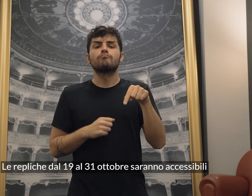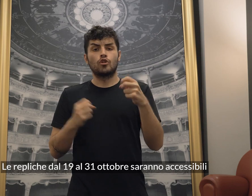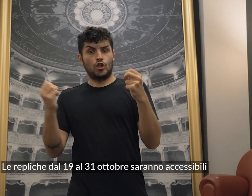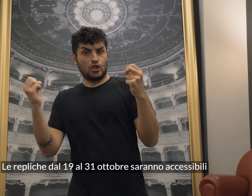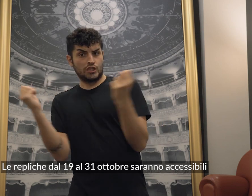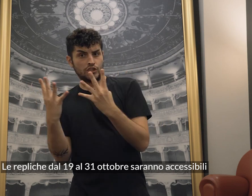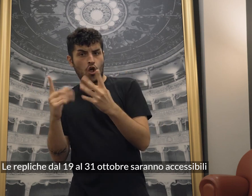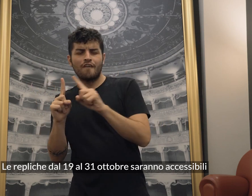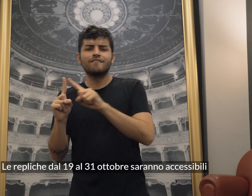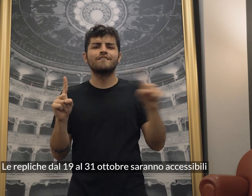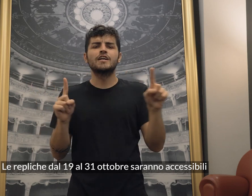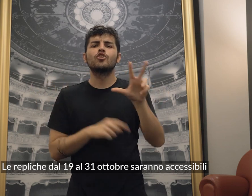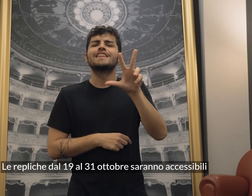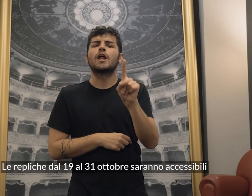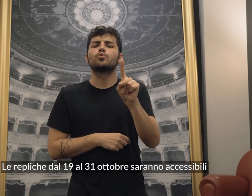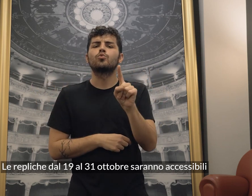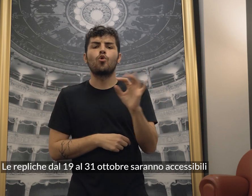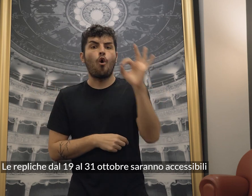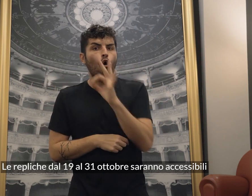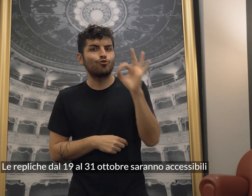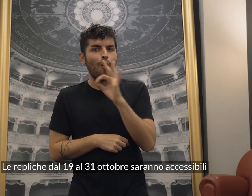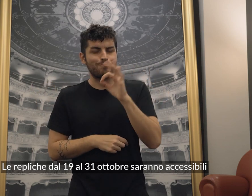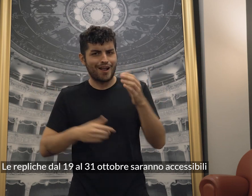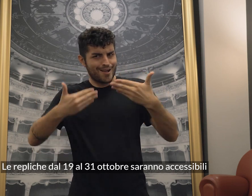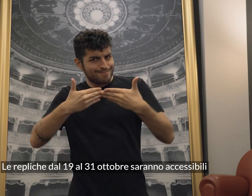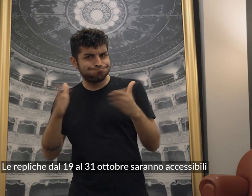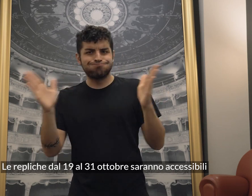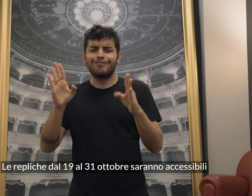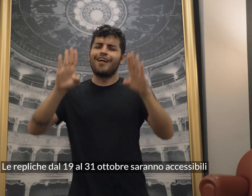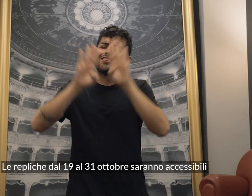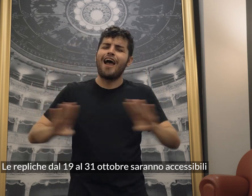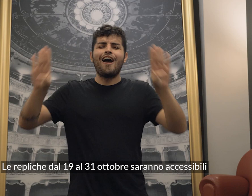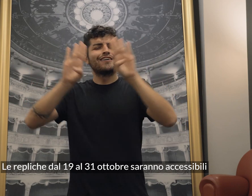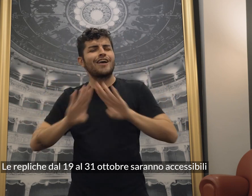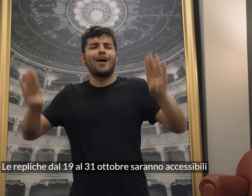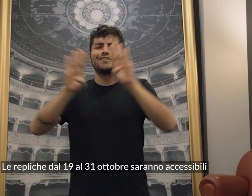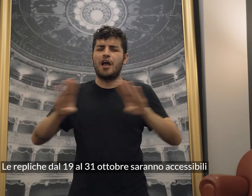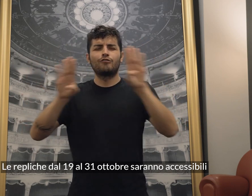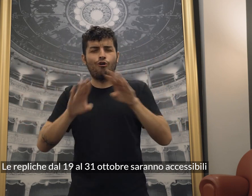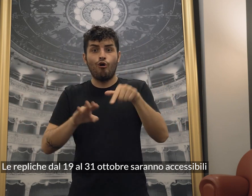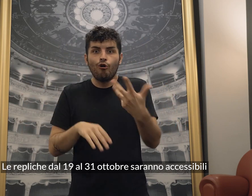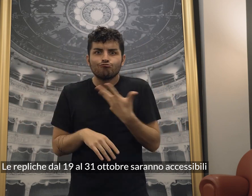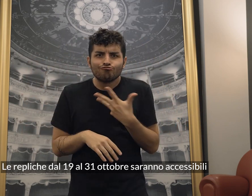Le repliche dal 19 al 31 ottobre saranno accessibili